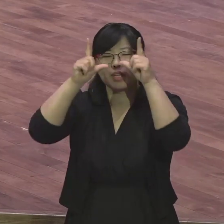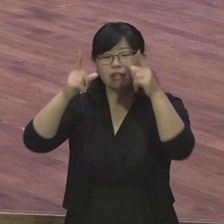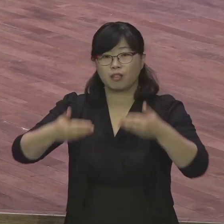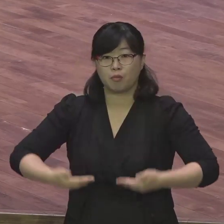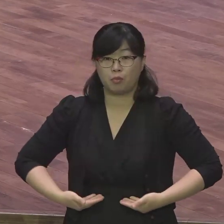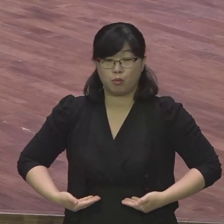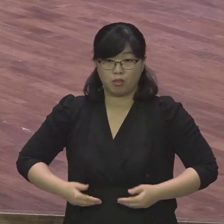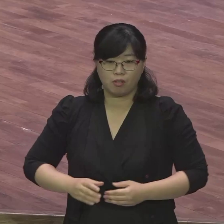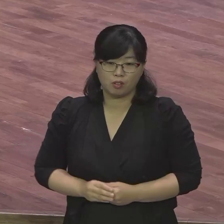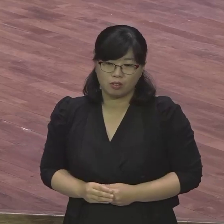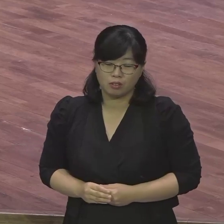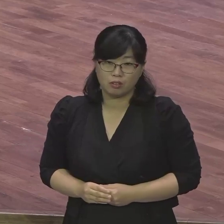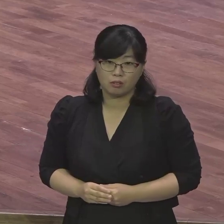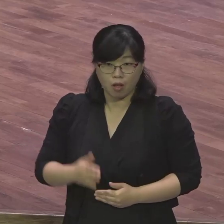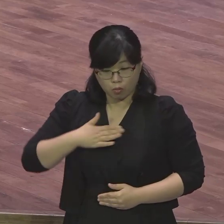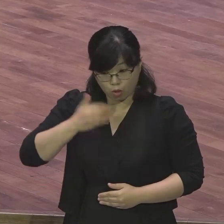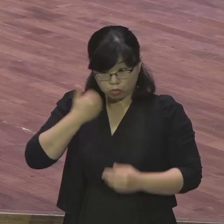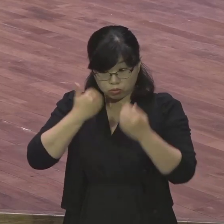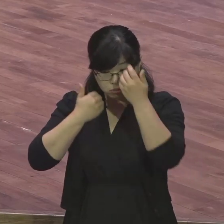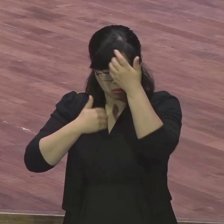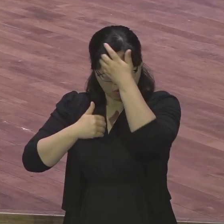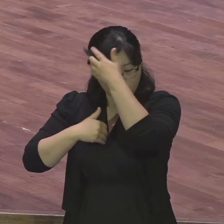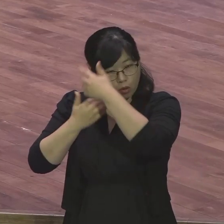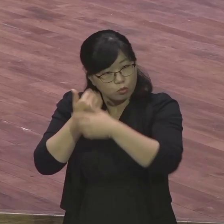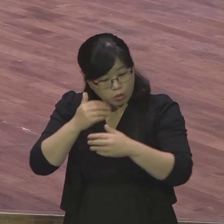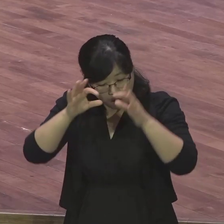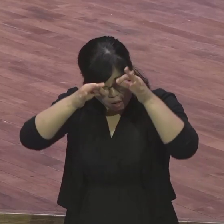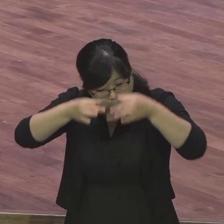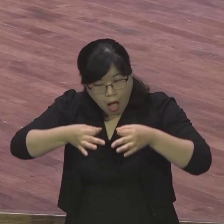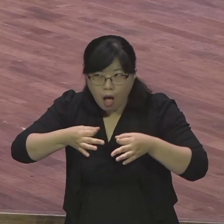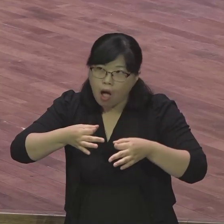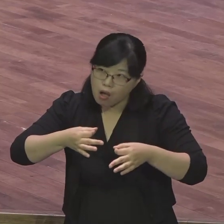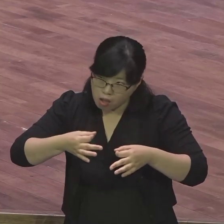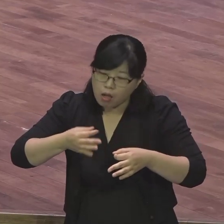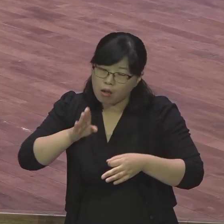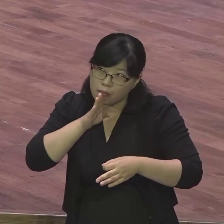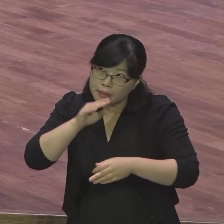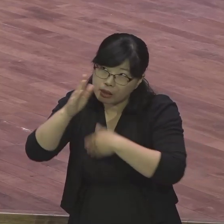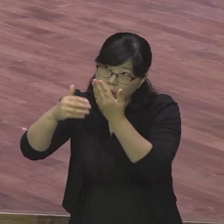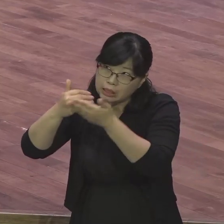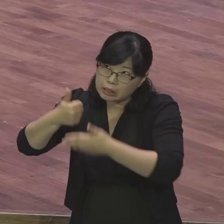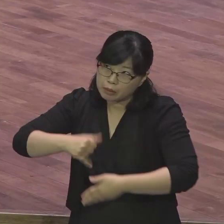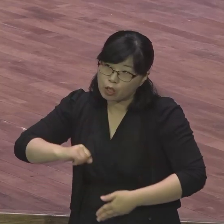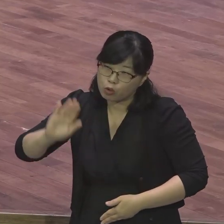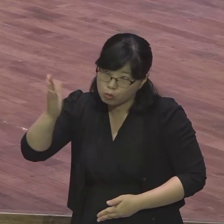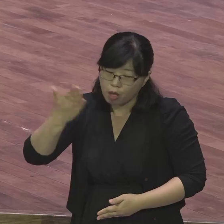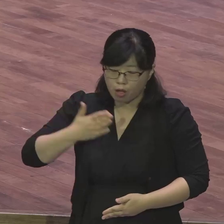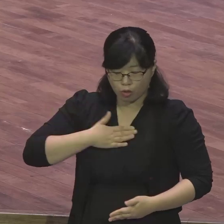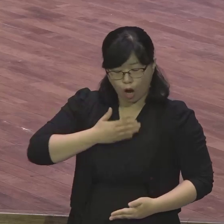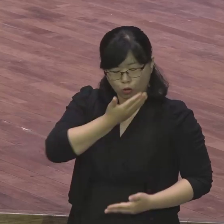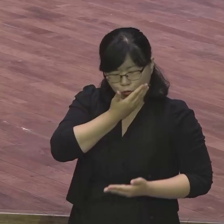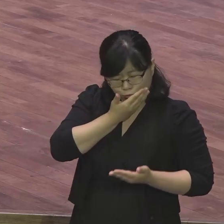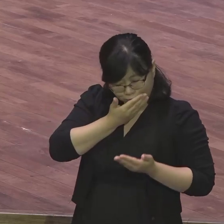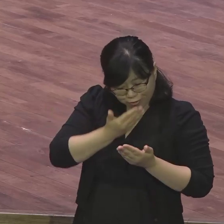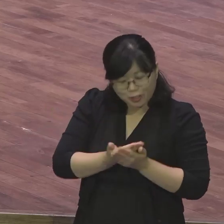누구인가를 자꾸 그렇게 알아가는 점점점점 그렇게 자기의 변화된 모습을 실제로 그렇게